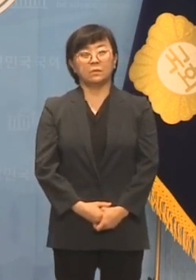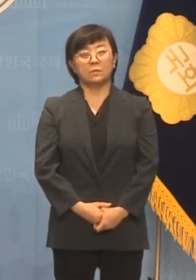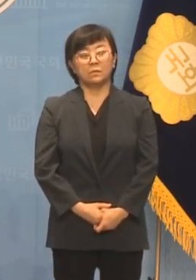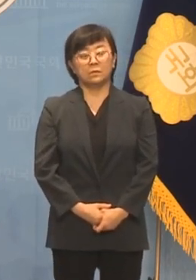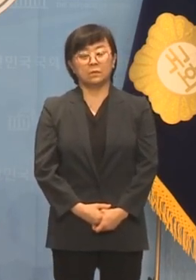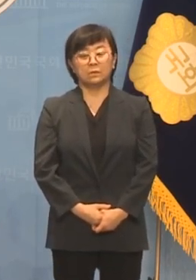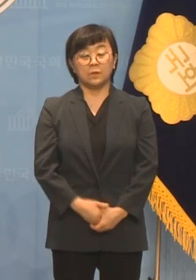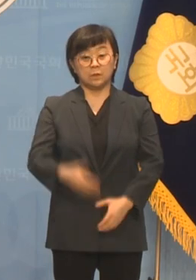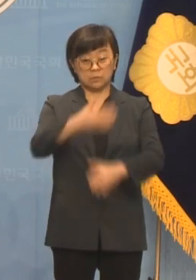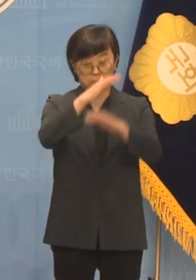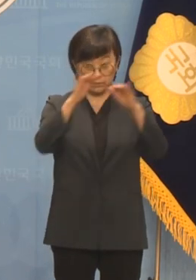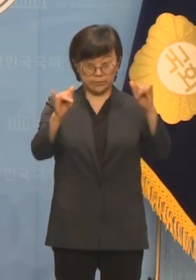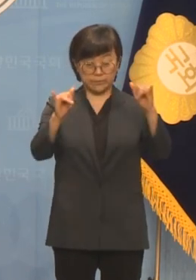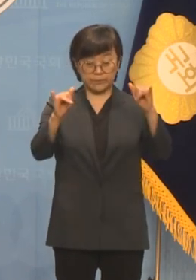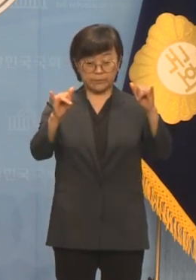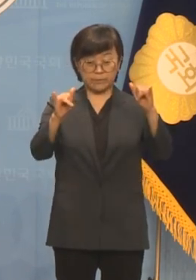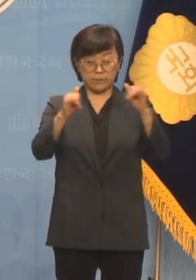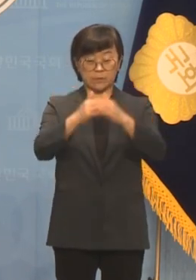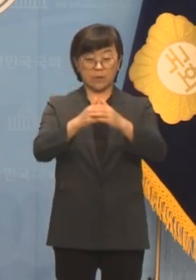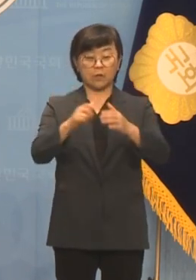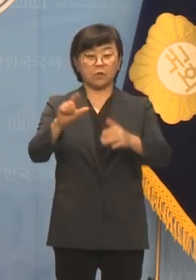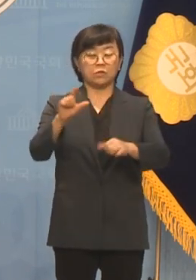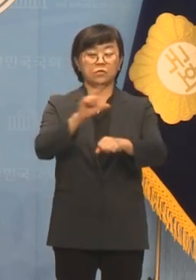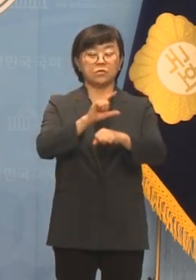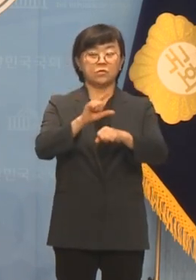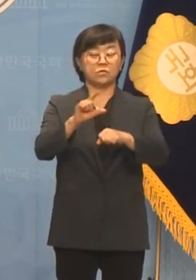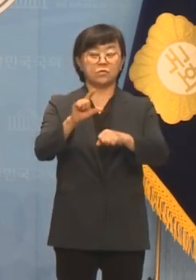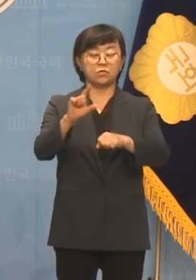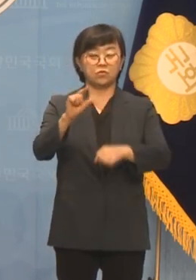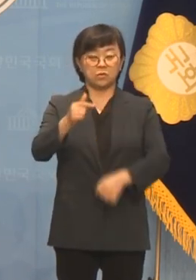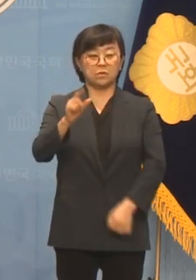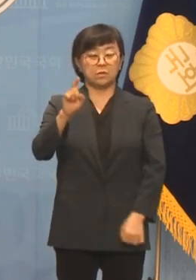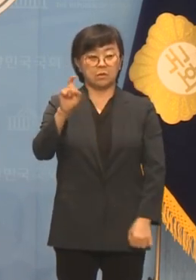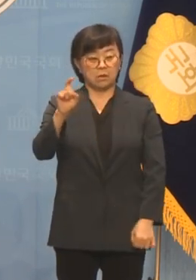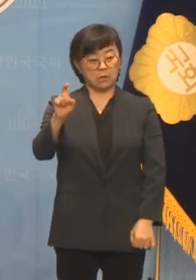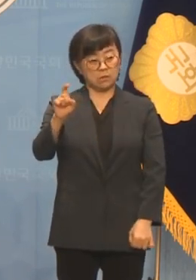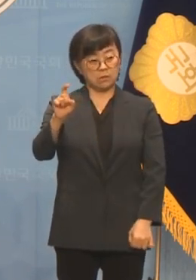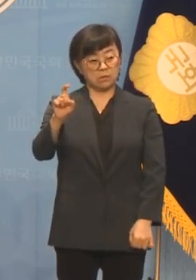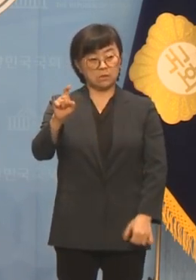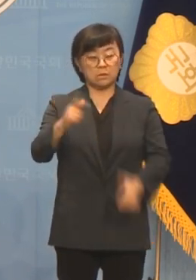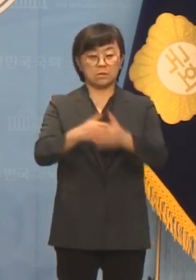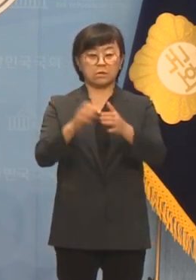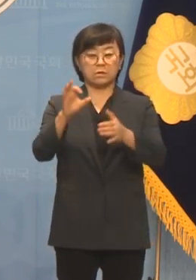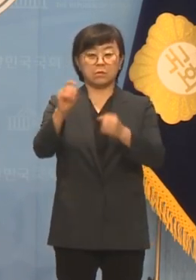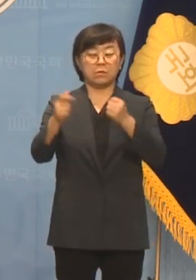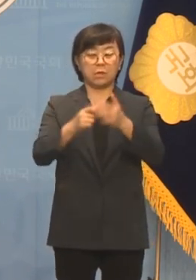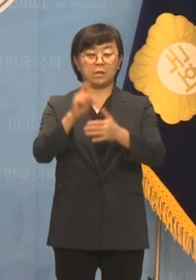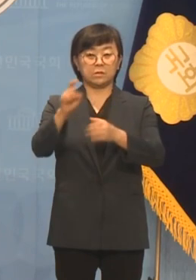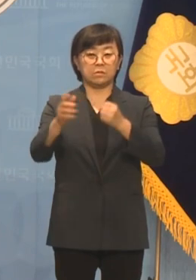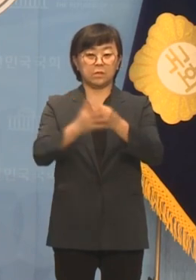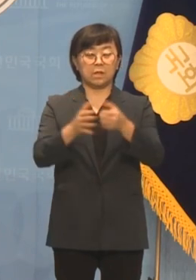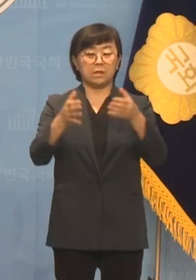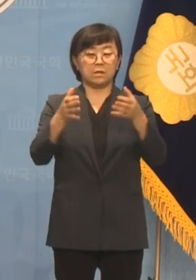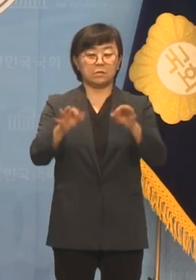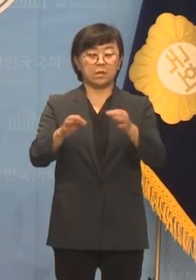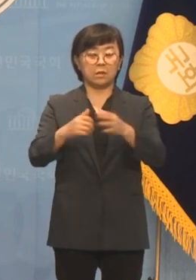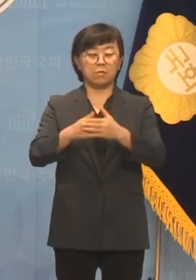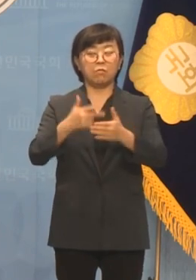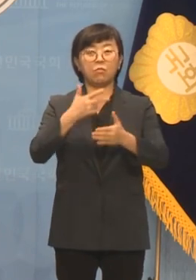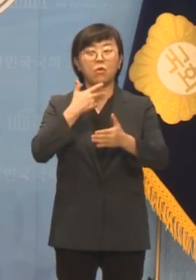청년에게 GX, 여맥스 한다고 막말한 김재관 국민의힘